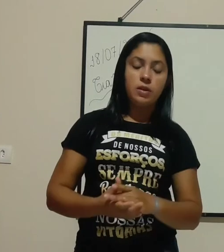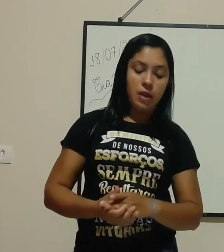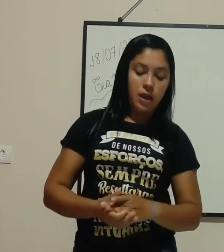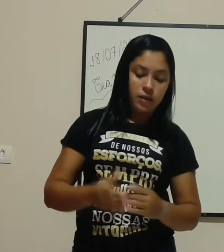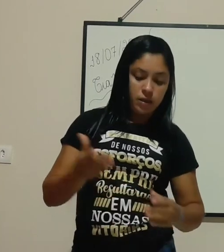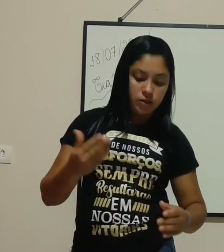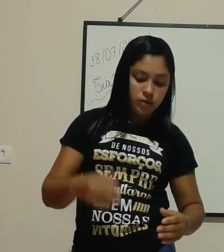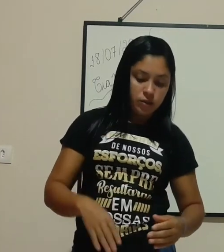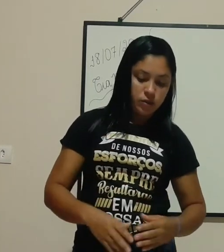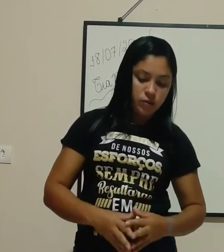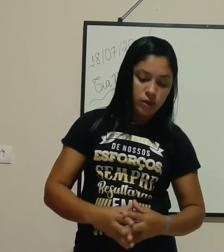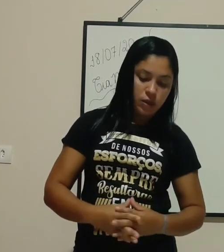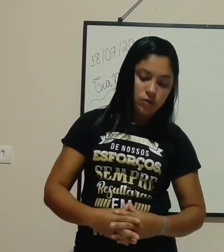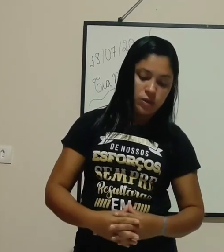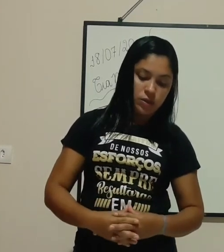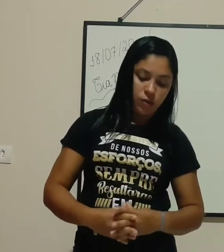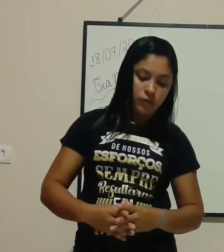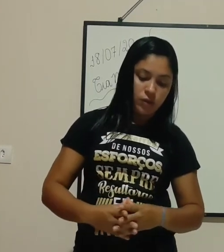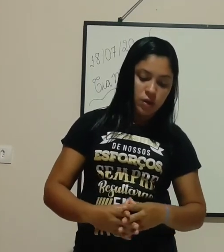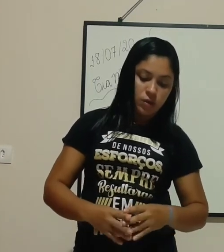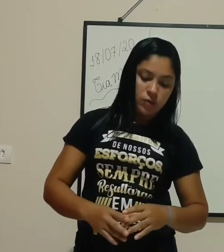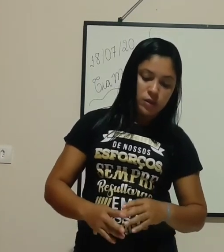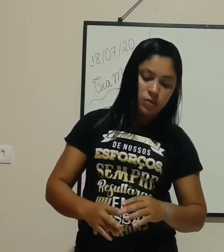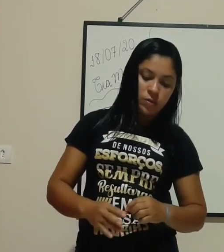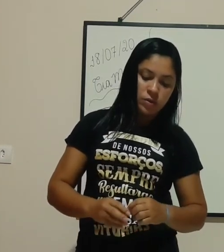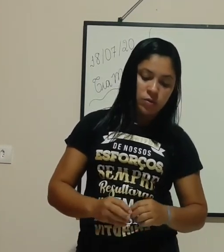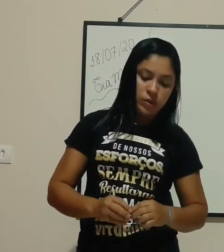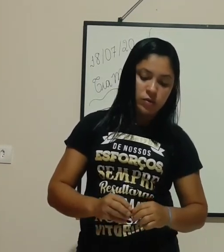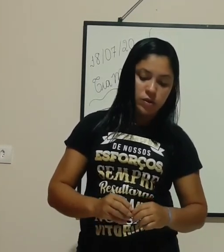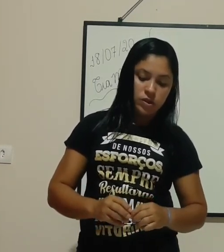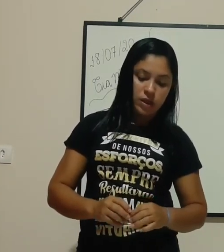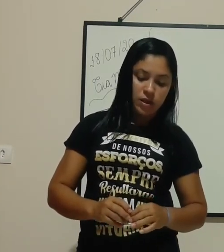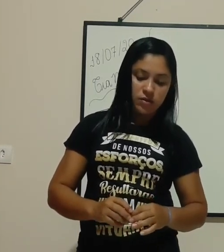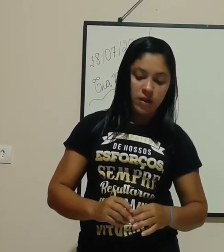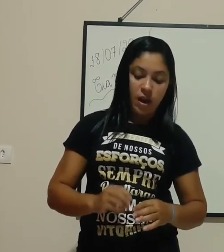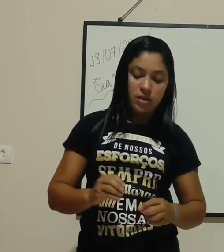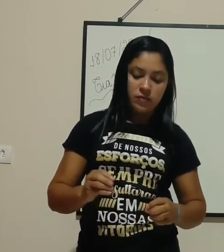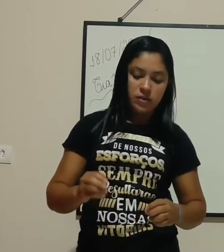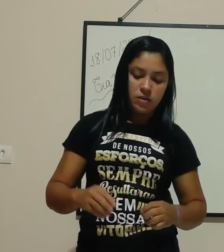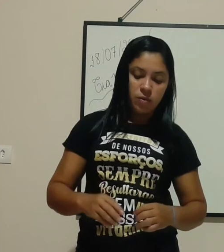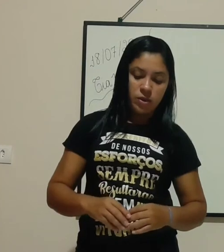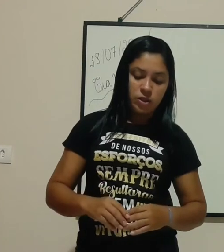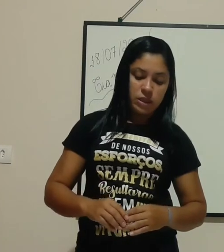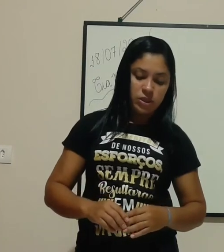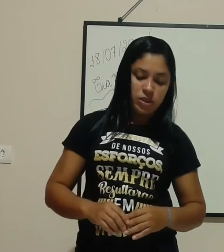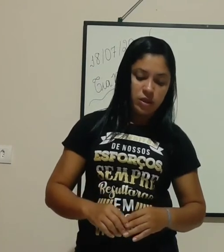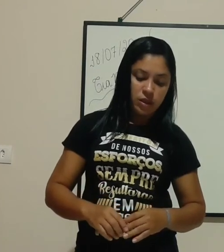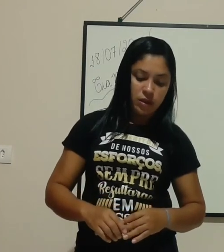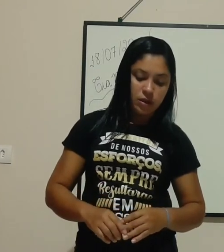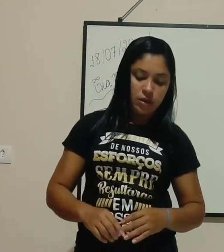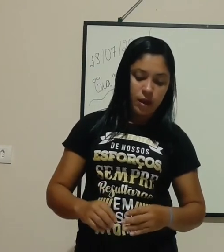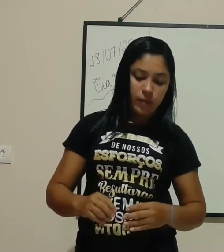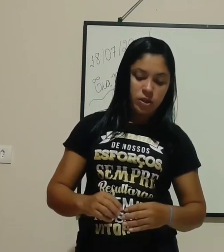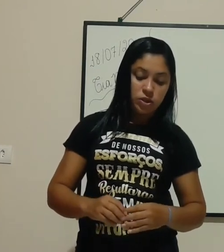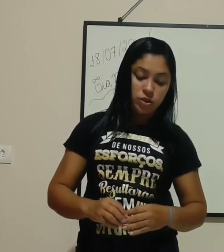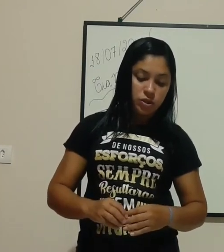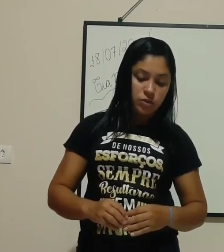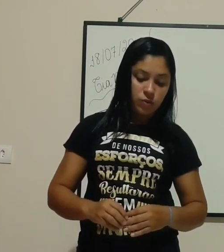lá desde o século XIX. O ser humano começou a gerar artificialmente energia elétrica, e a partir disso